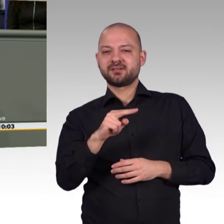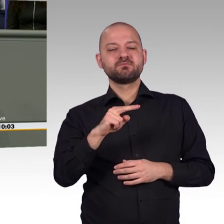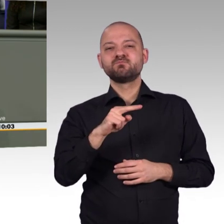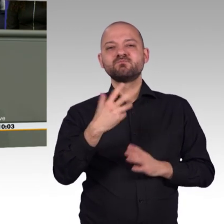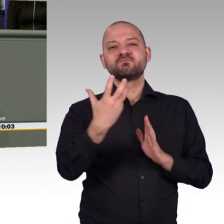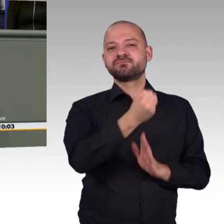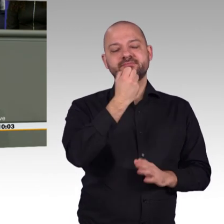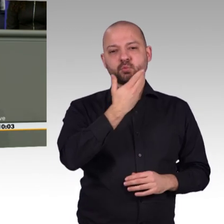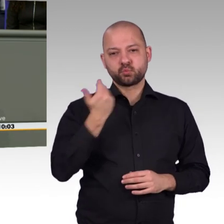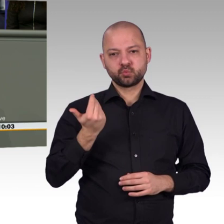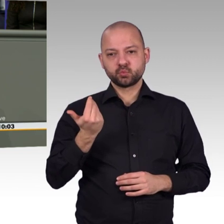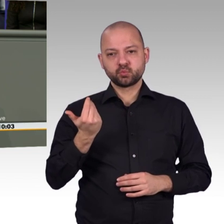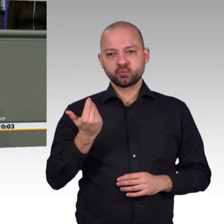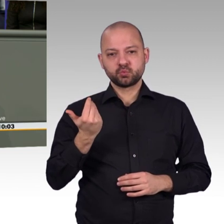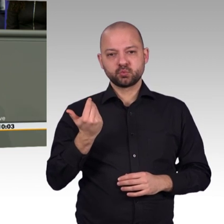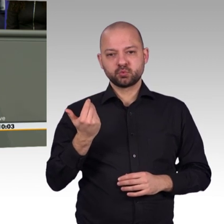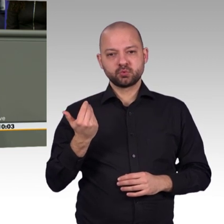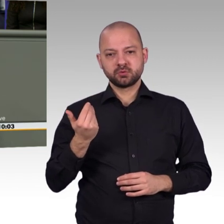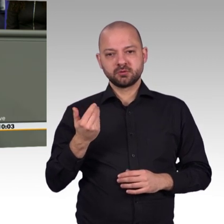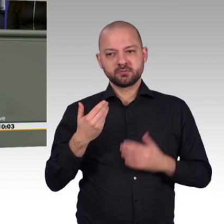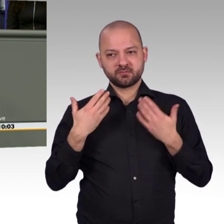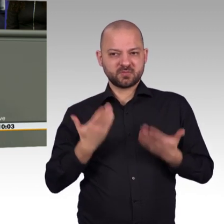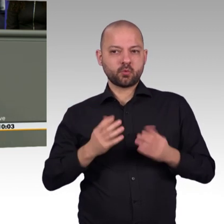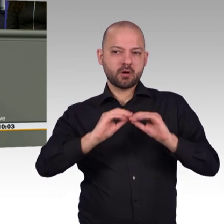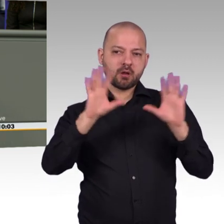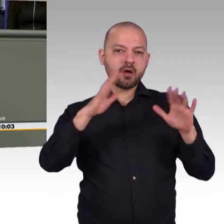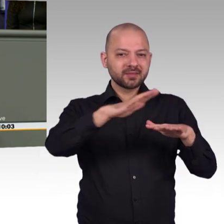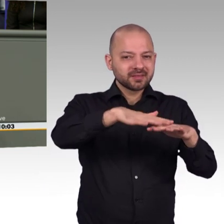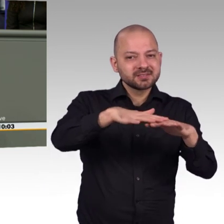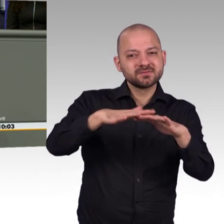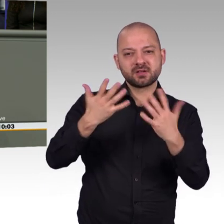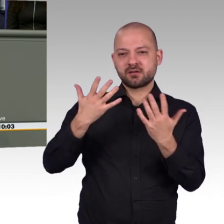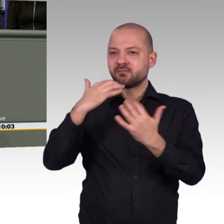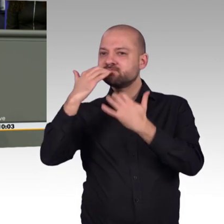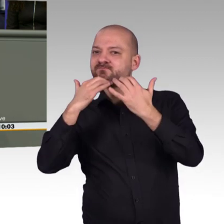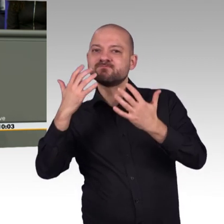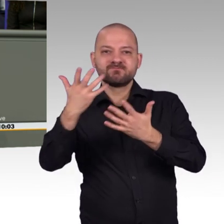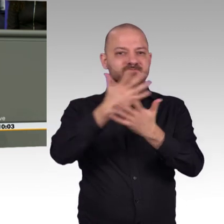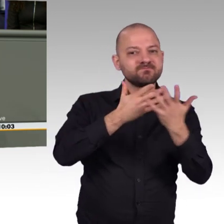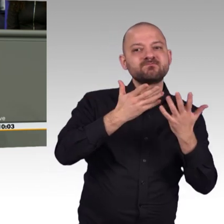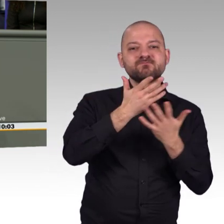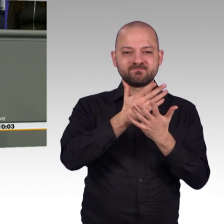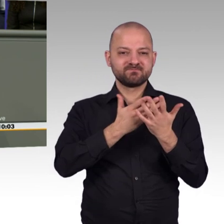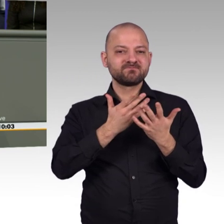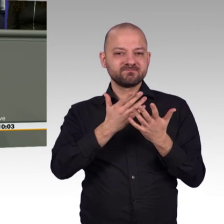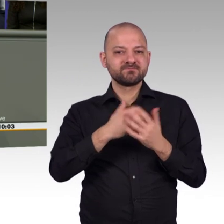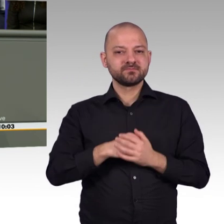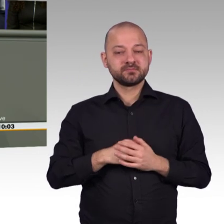auf Artikel Artikel 13 und Artikel 11 werben. Ich möchte aber auch zur Versachlichung beitragen, was den Artikel 13